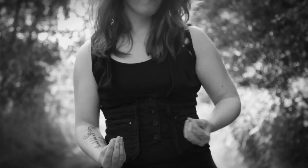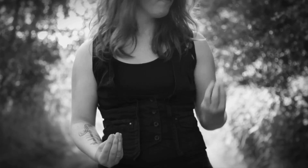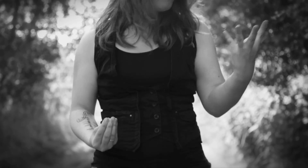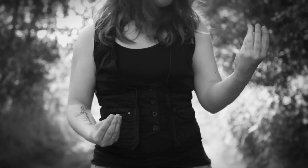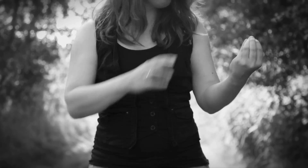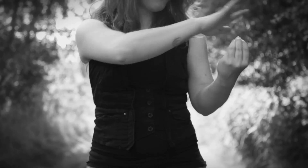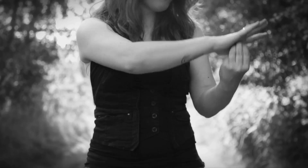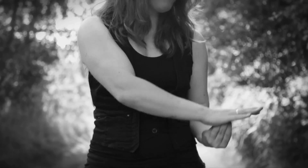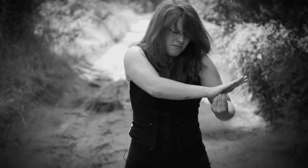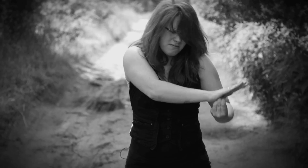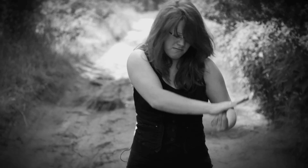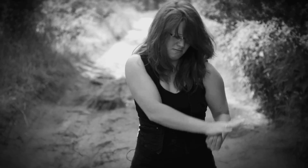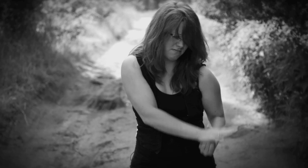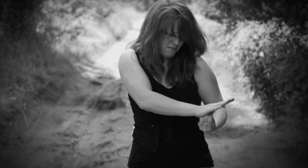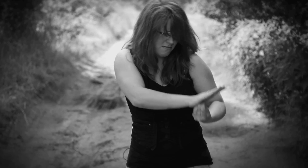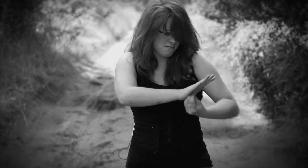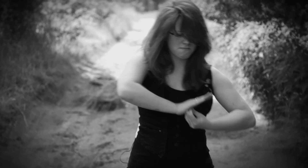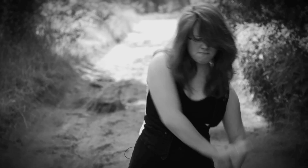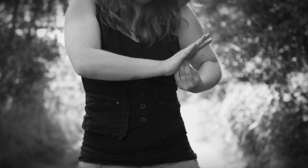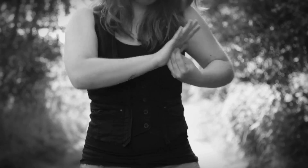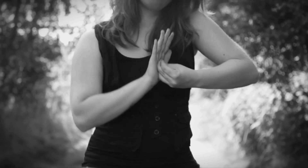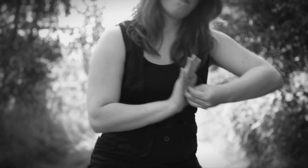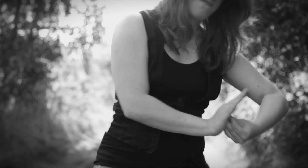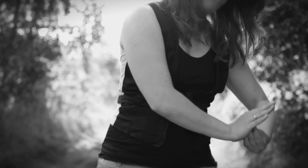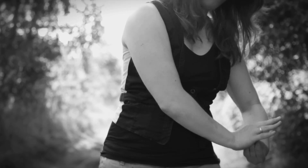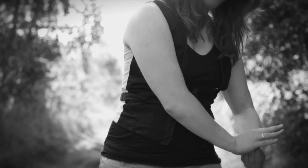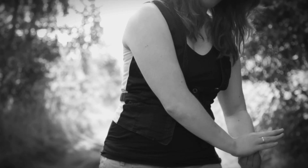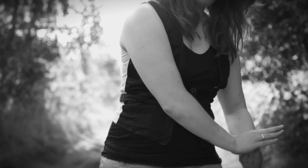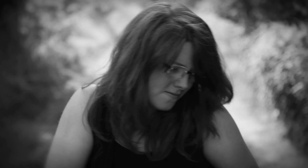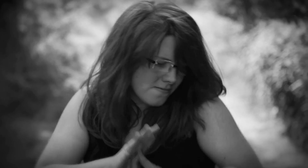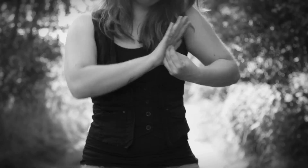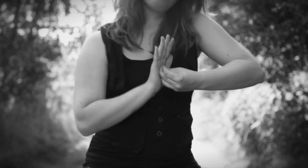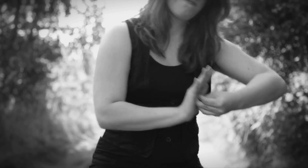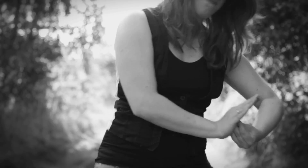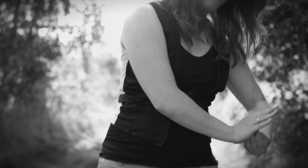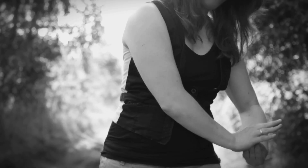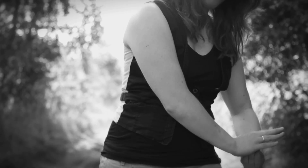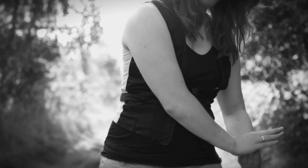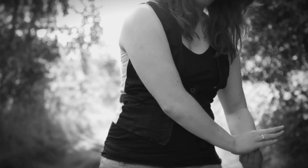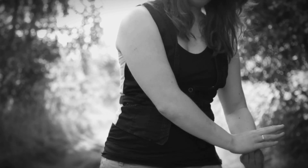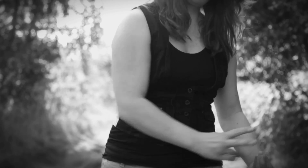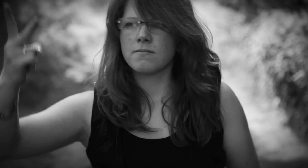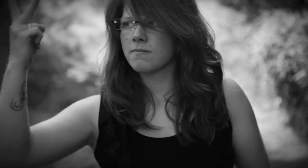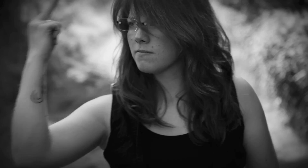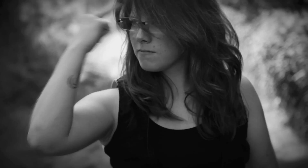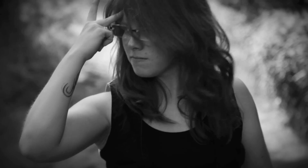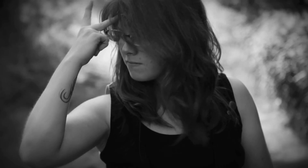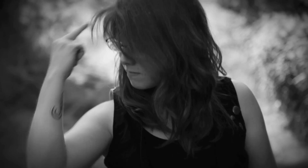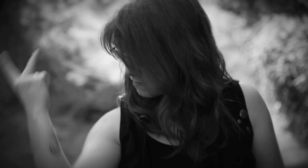Denn es reicht ein Zeichen der Schwäche, ein Zittern der Finger Ich brauch kühles Blut, denn es